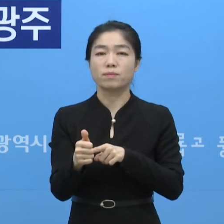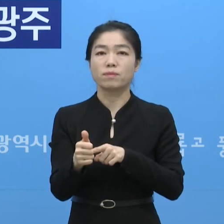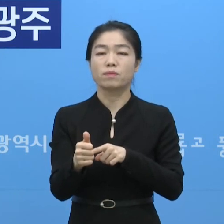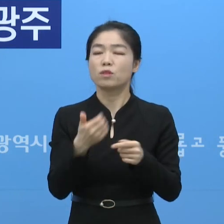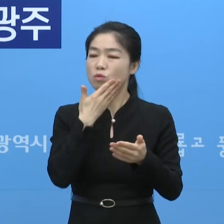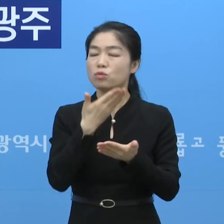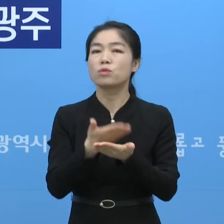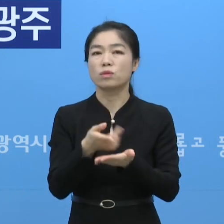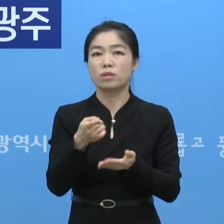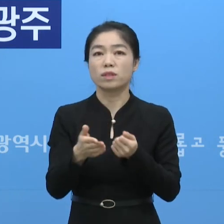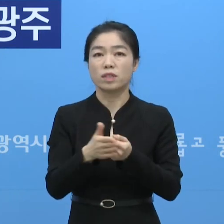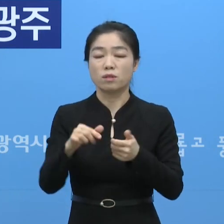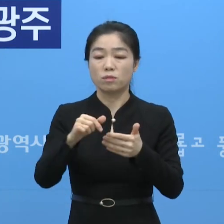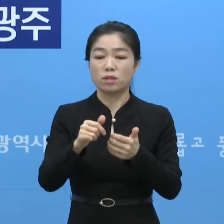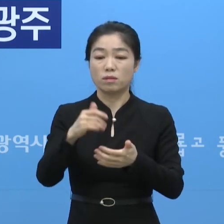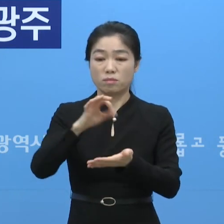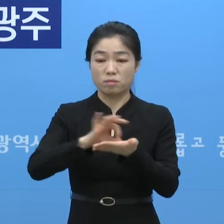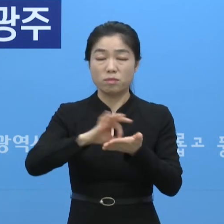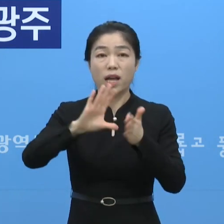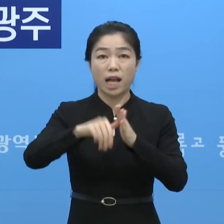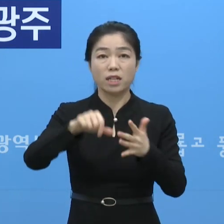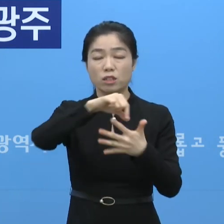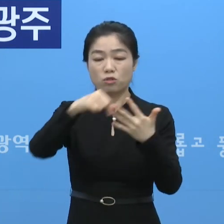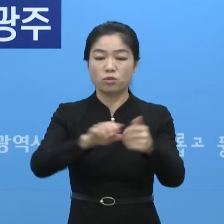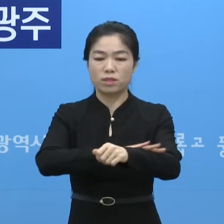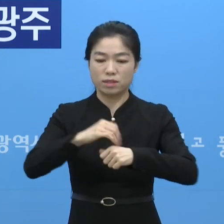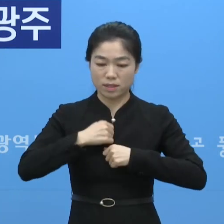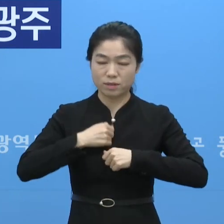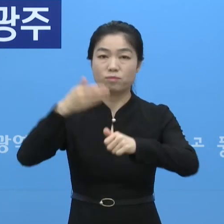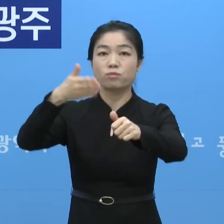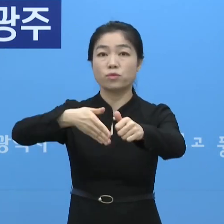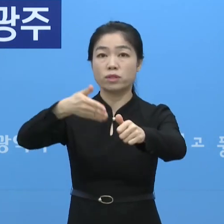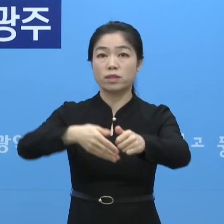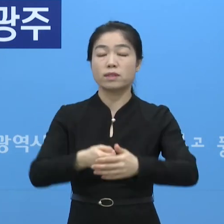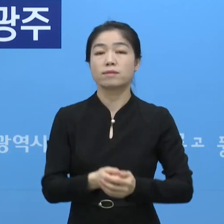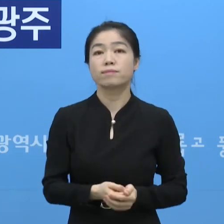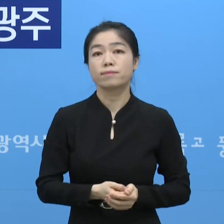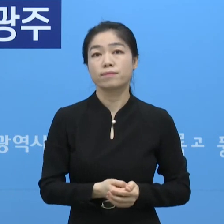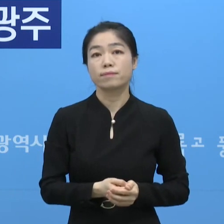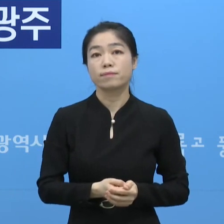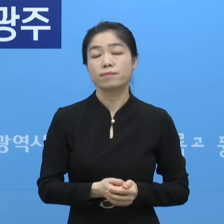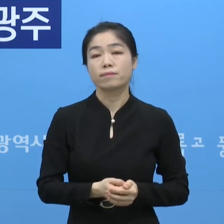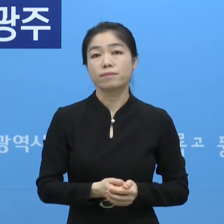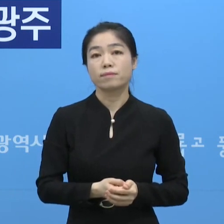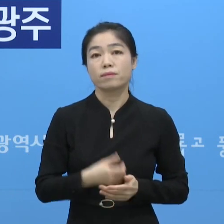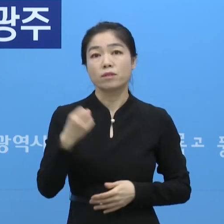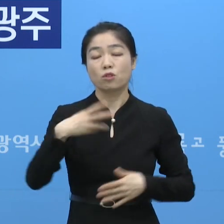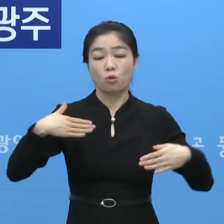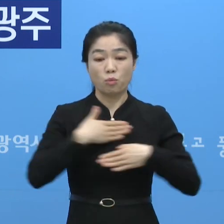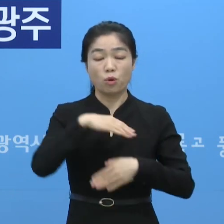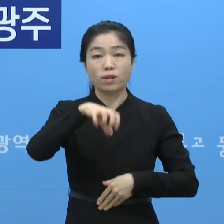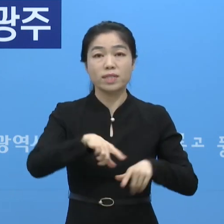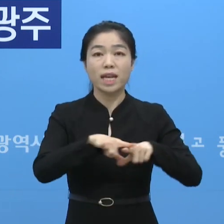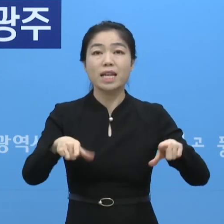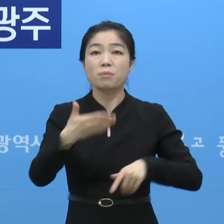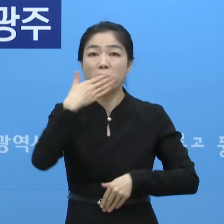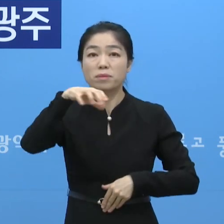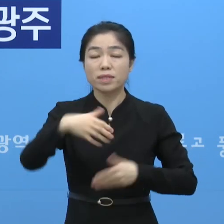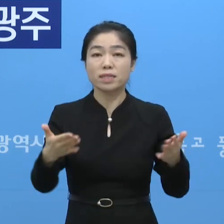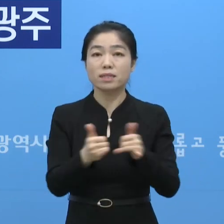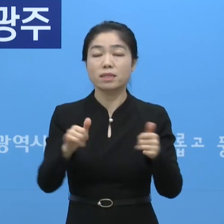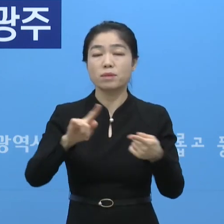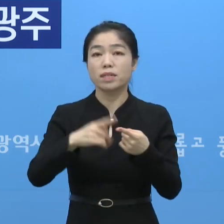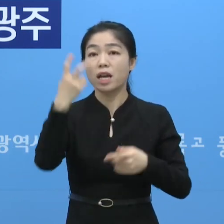이용하실 때 수칙을 철저히 지켜주시기를 다시 한 번 당부드립니다. 저희들 아울러 목욕장과 일반음식점